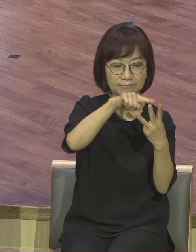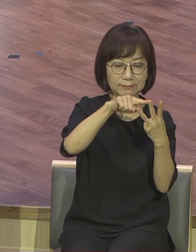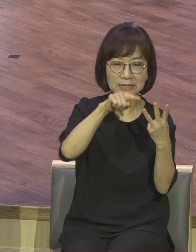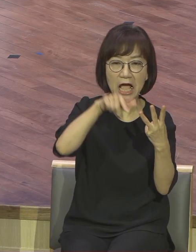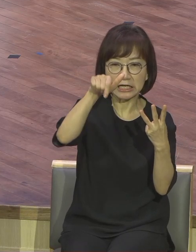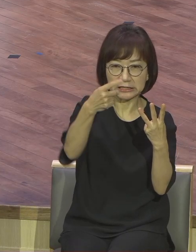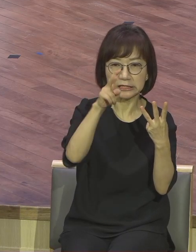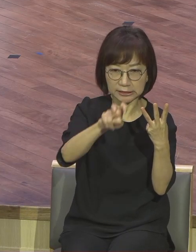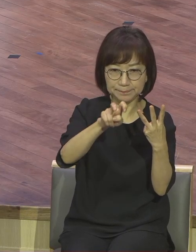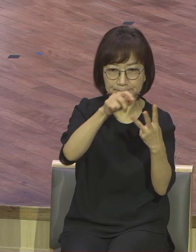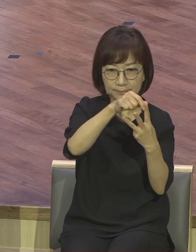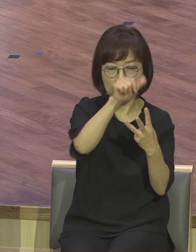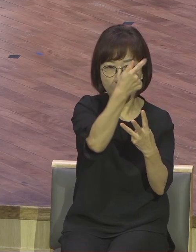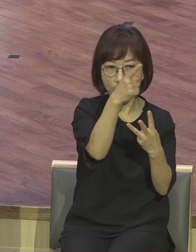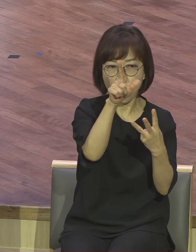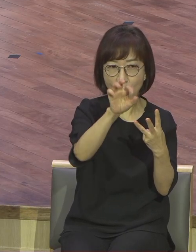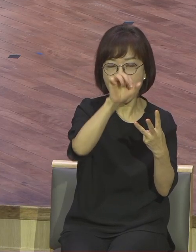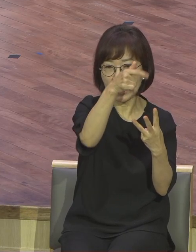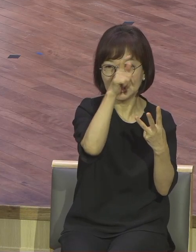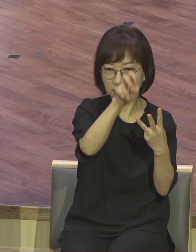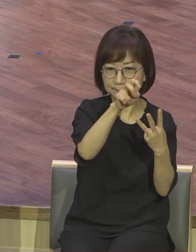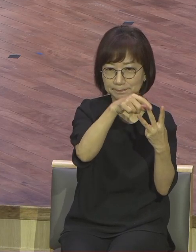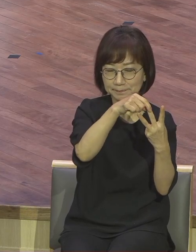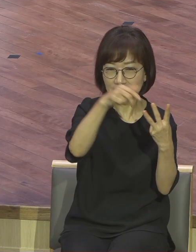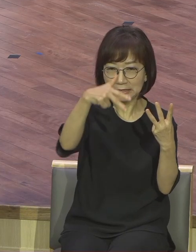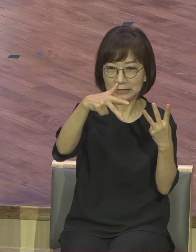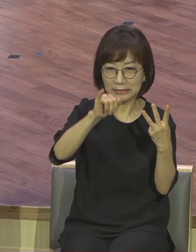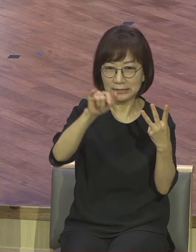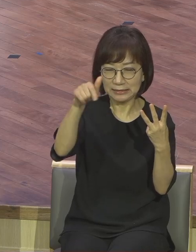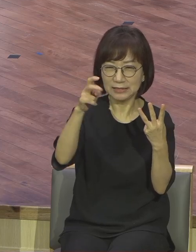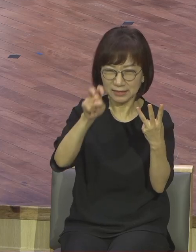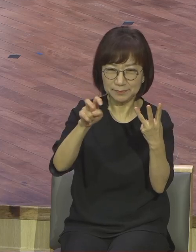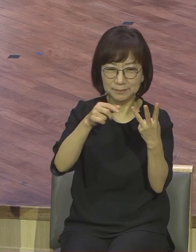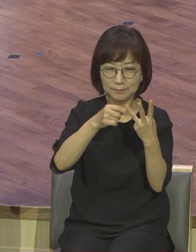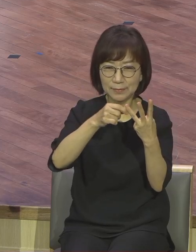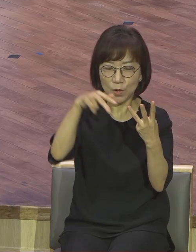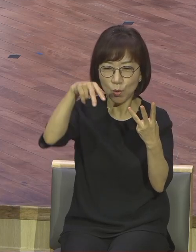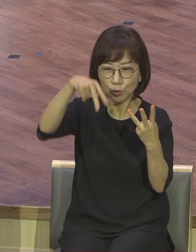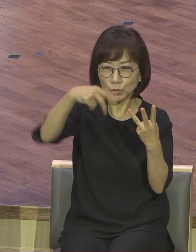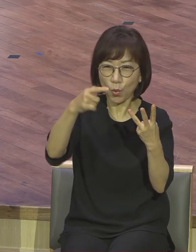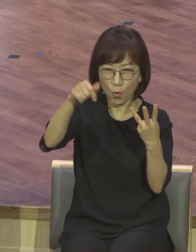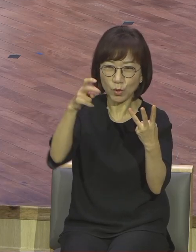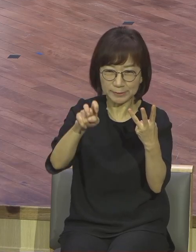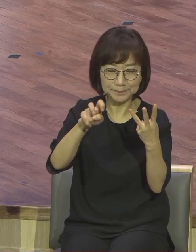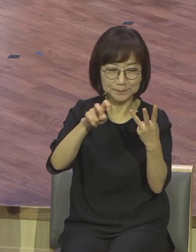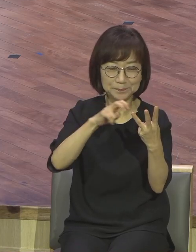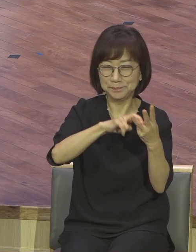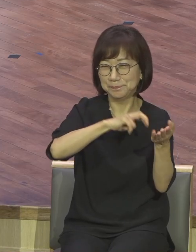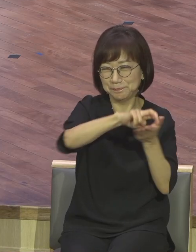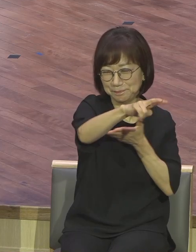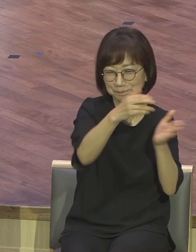내용을 주고 싶어서 문자로 그렇게 보냈다 보냈는데 아내로부터 답변해 왔어요